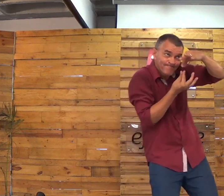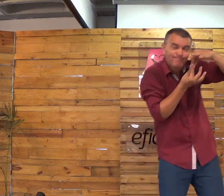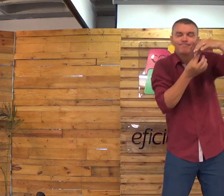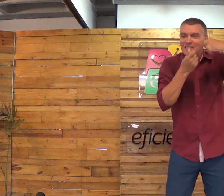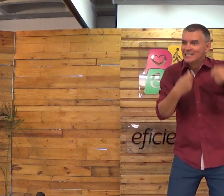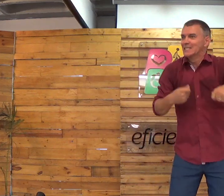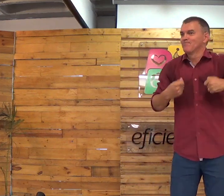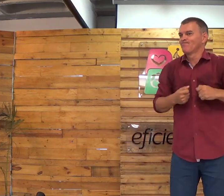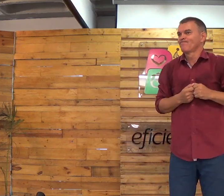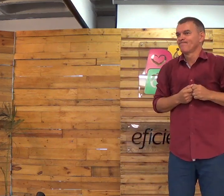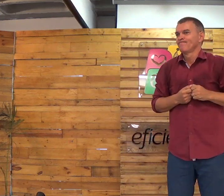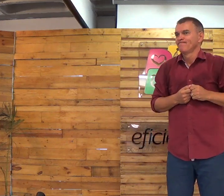Olha que sério.